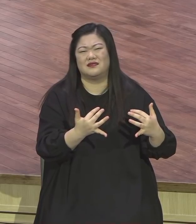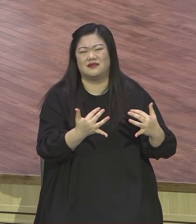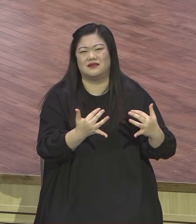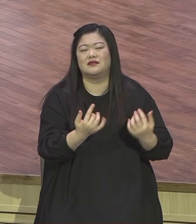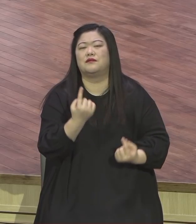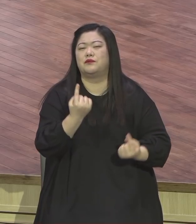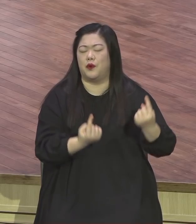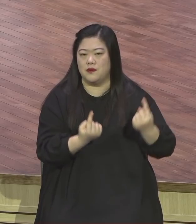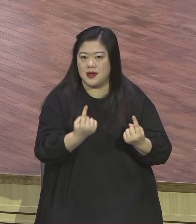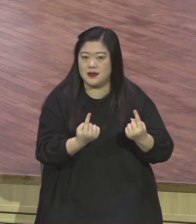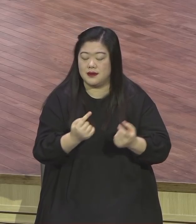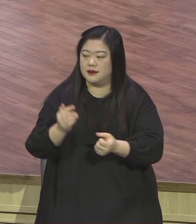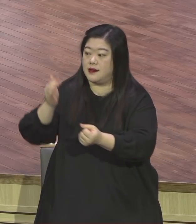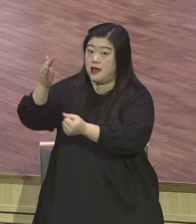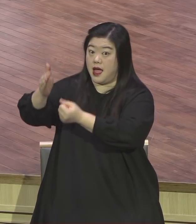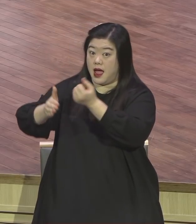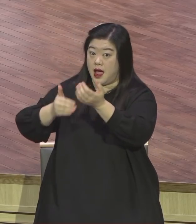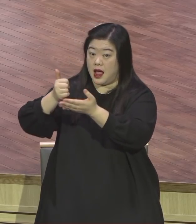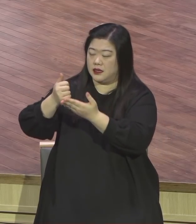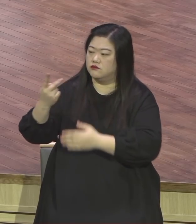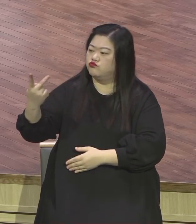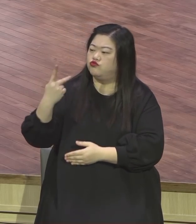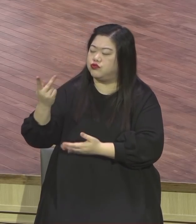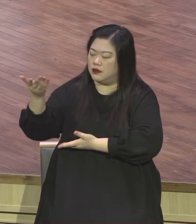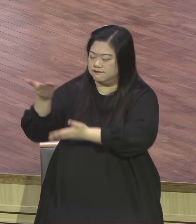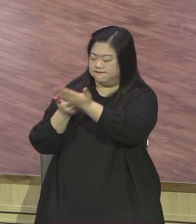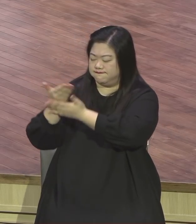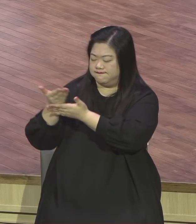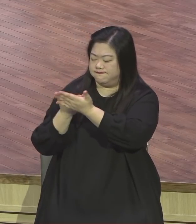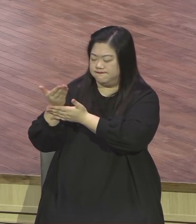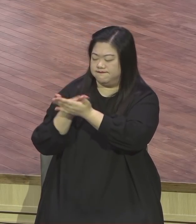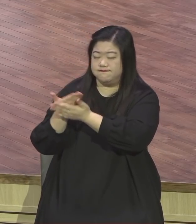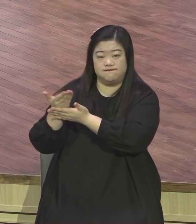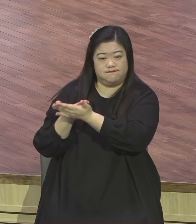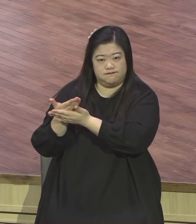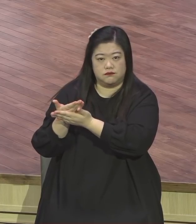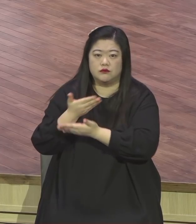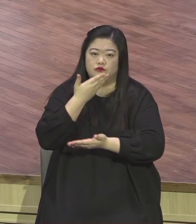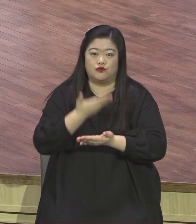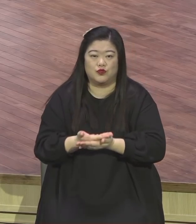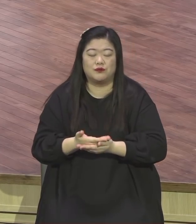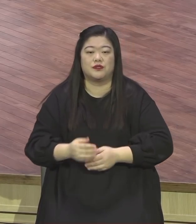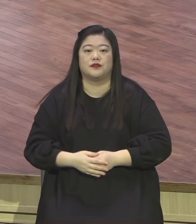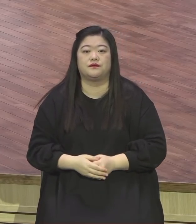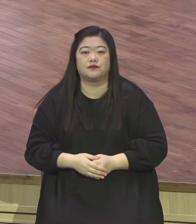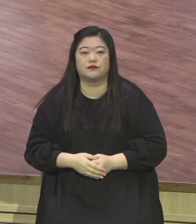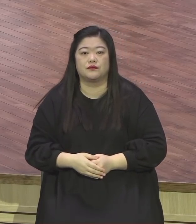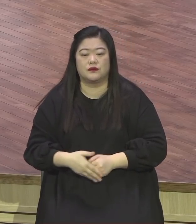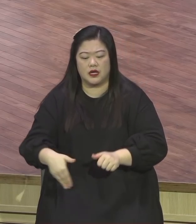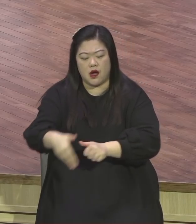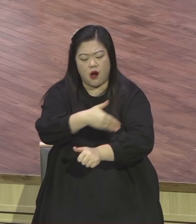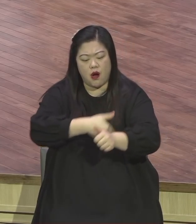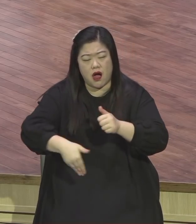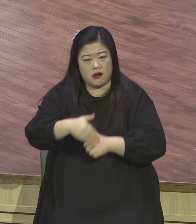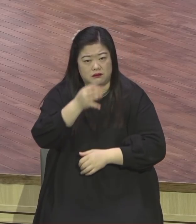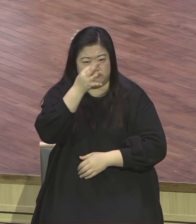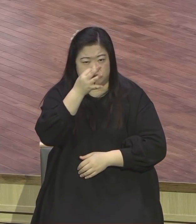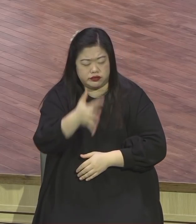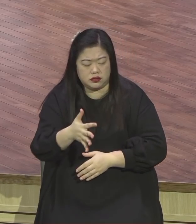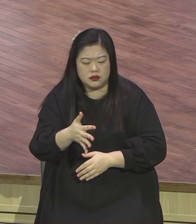중요한 것은 하나님의 말씀이에요. 꼭 말씀으로 그 어려운 환경 가운데서도 하나님 주신 힘으로